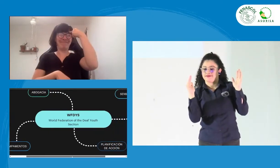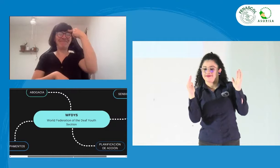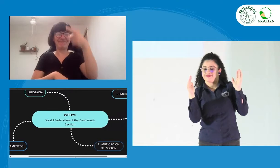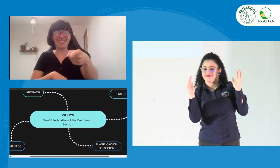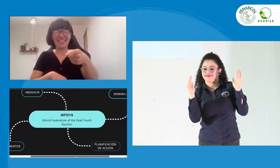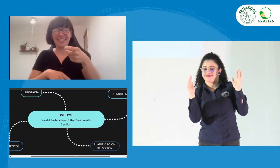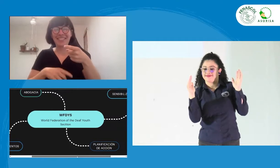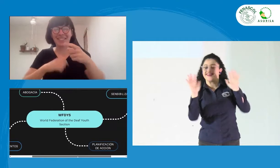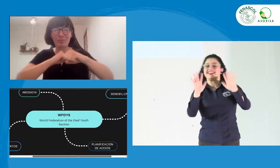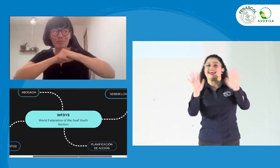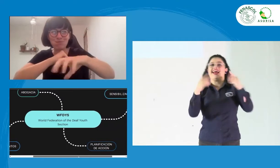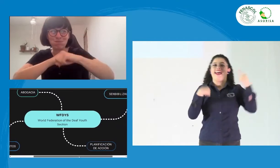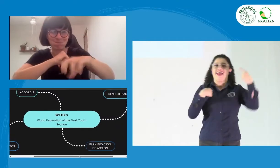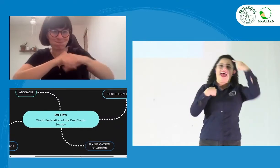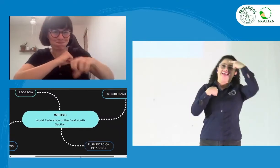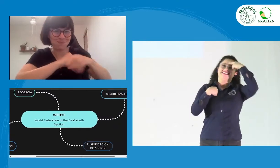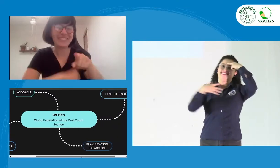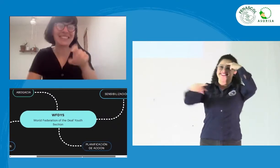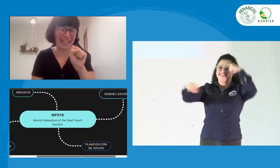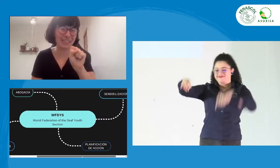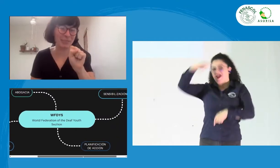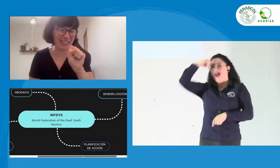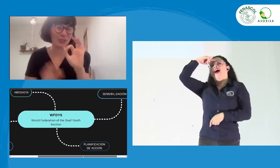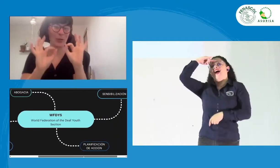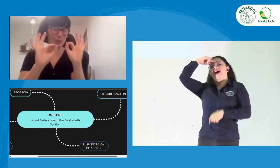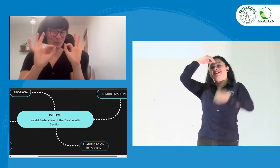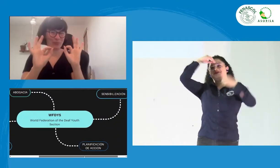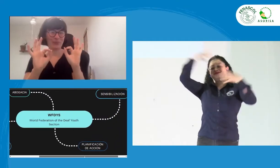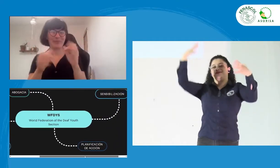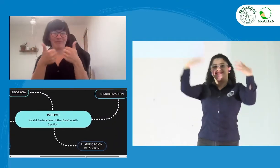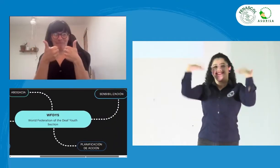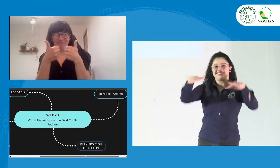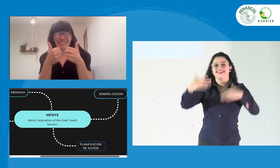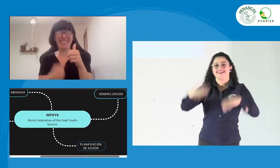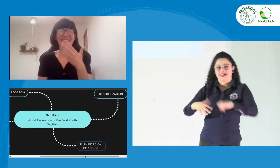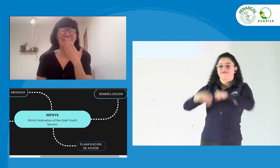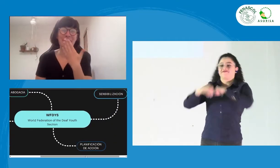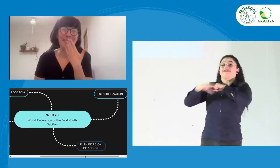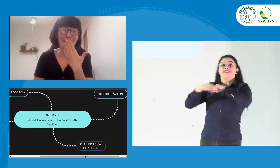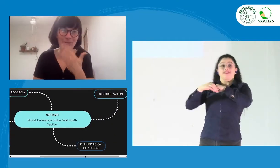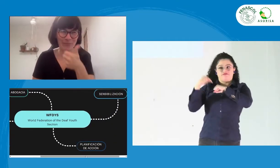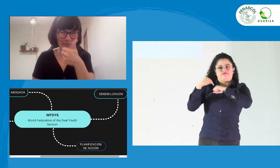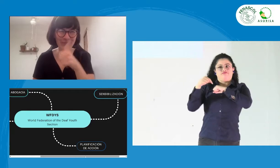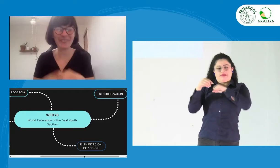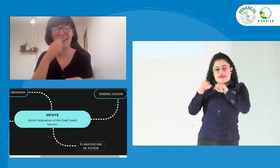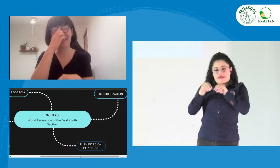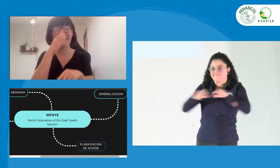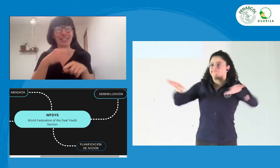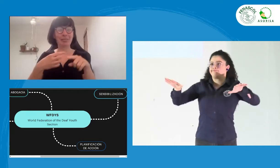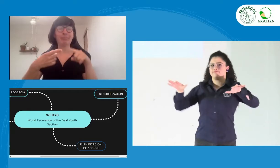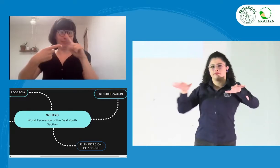Ah, ya lo tengo. Ya, ya, ya, ya. Ya ese era, el de sensibilización. Ya lo tengo. Muchas gracias.